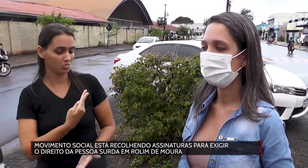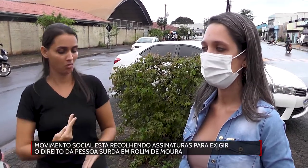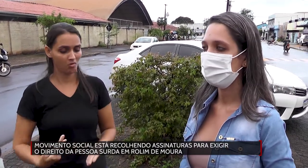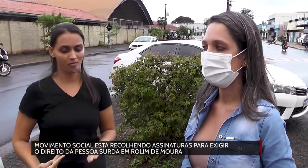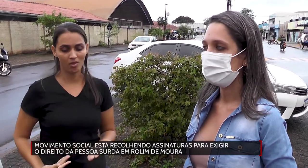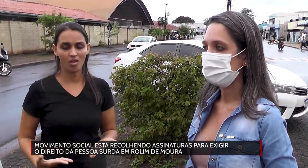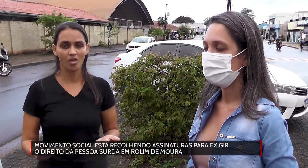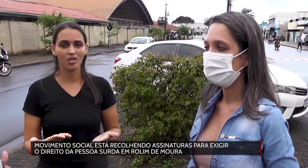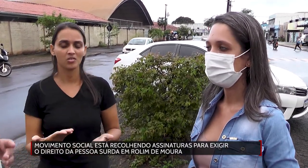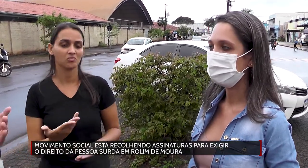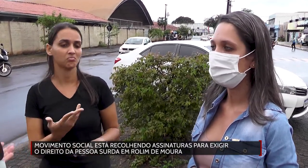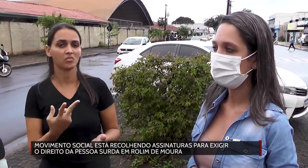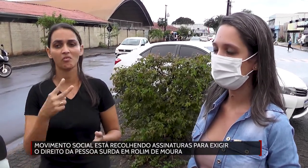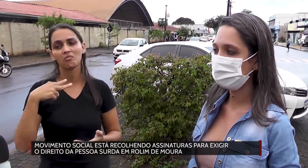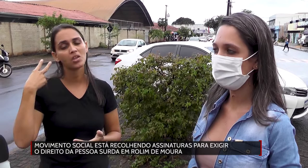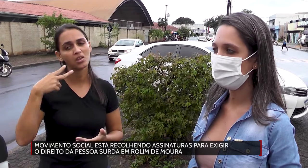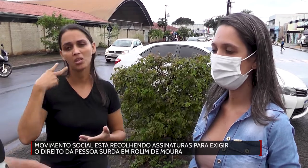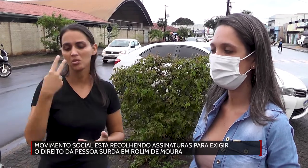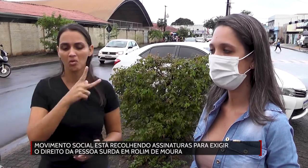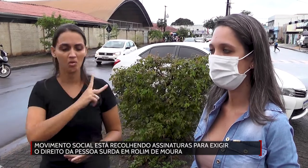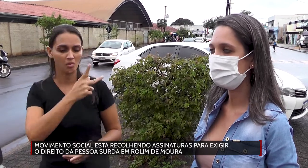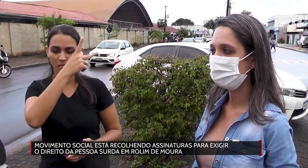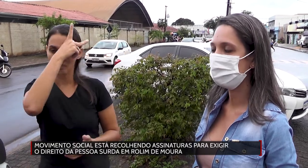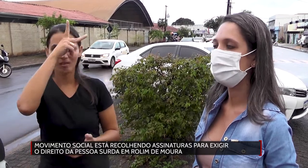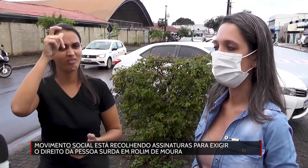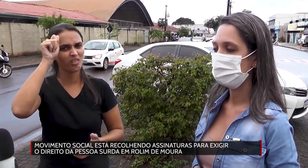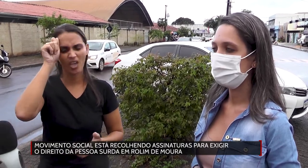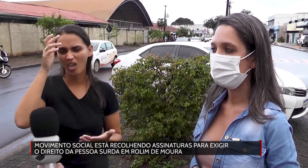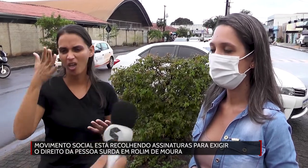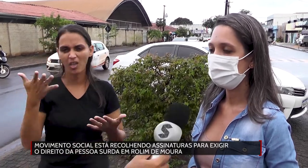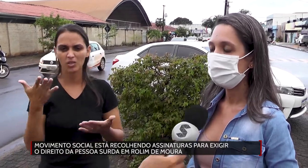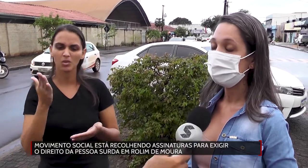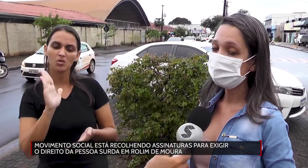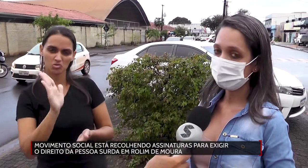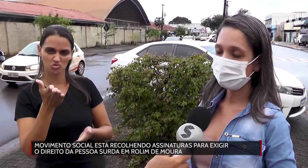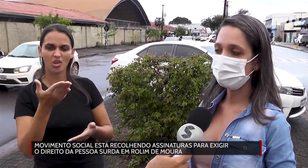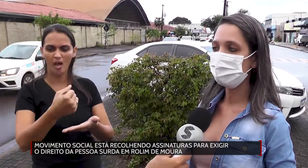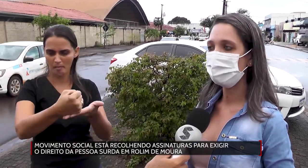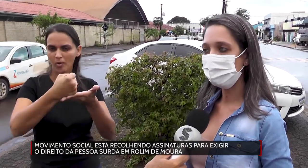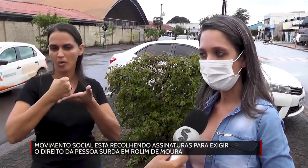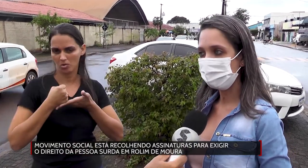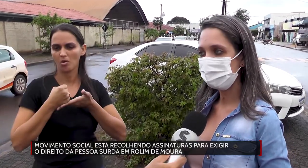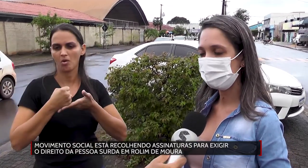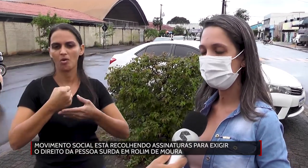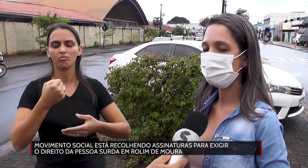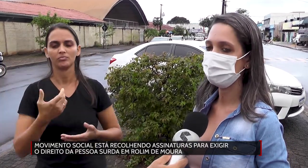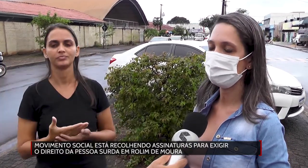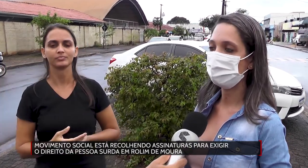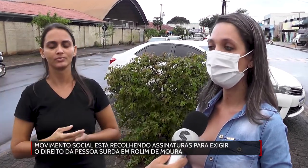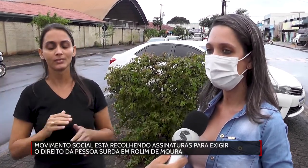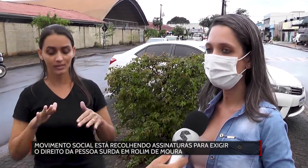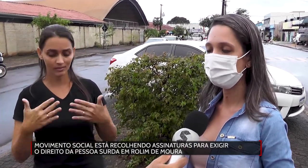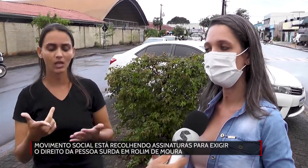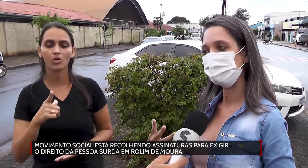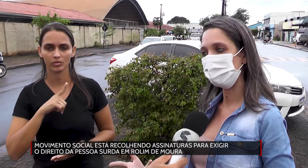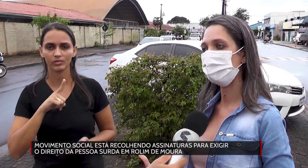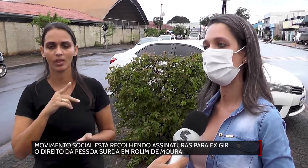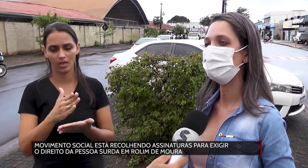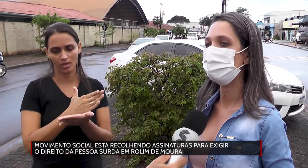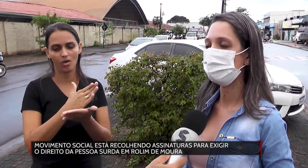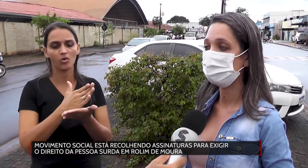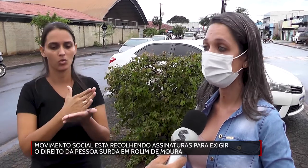manifestou quanto vereador, prefeito, enfim, que fazem parte, né, do meio político? Então, nós temos o apoio, né, de alguns,